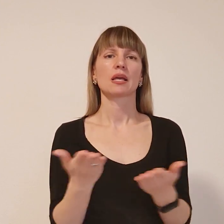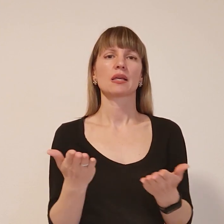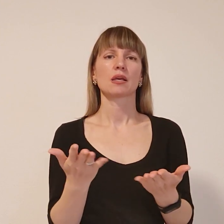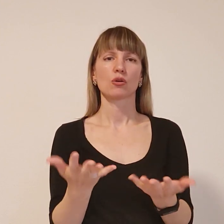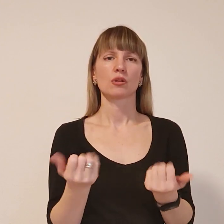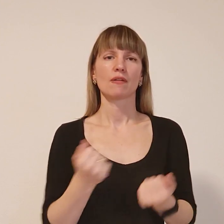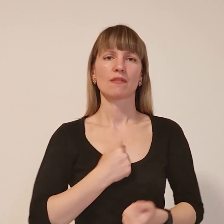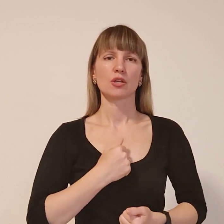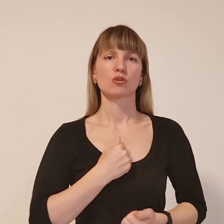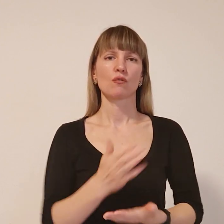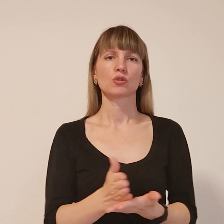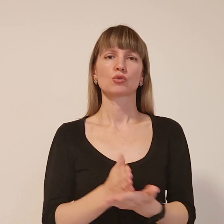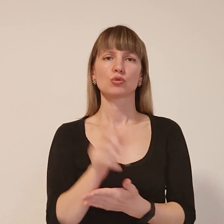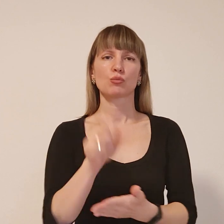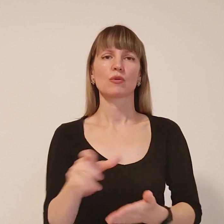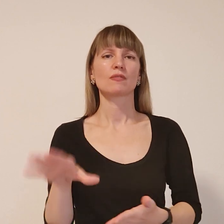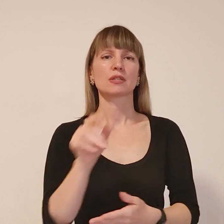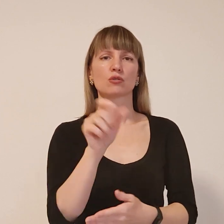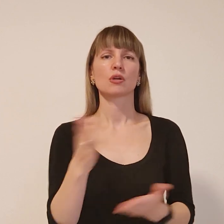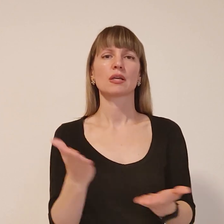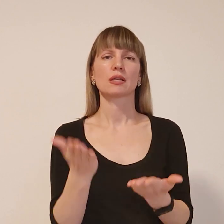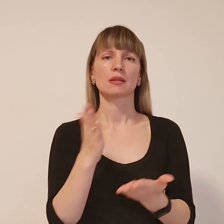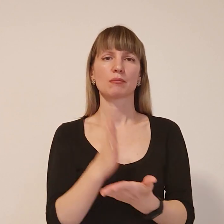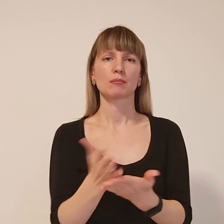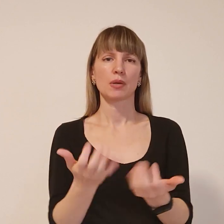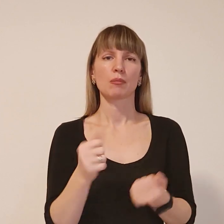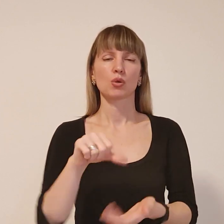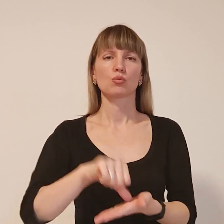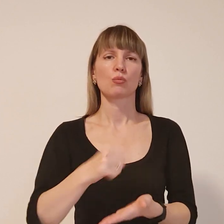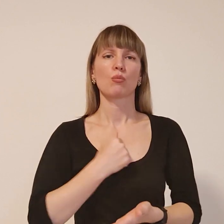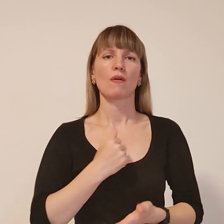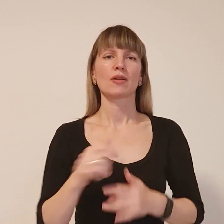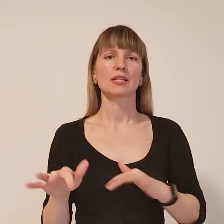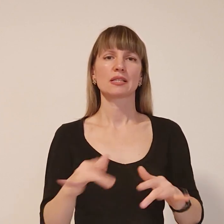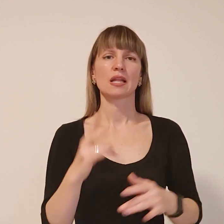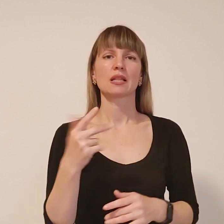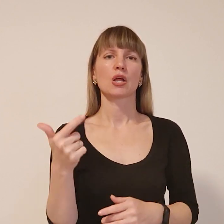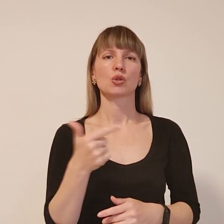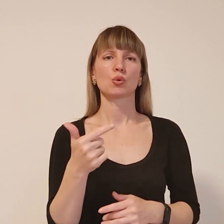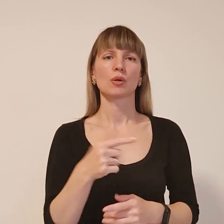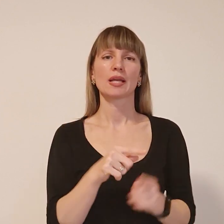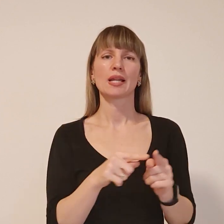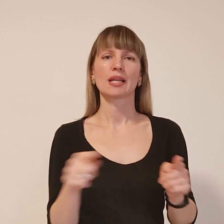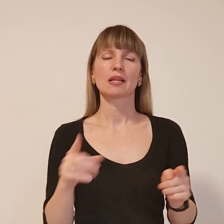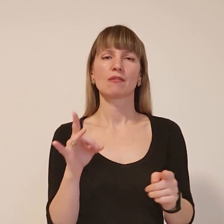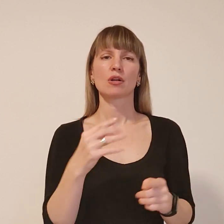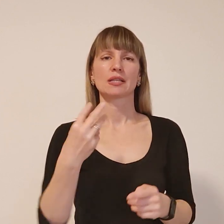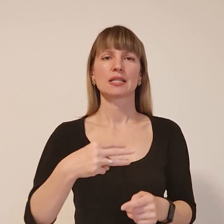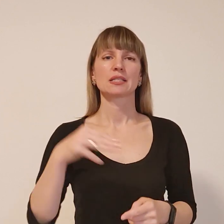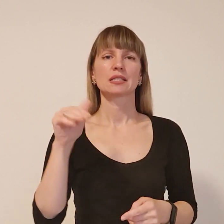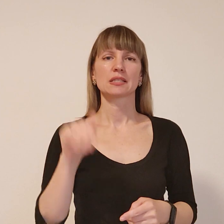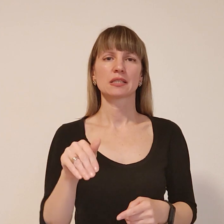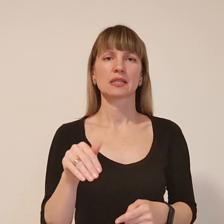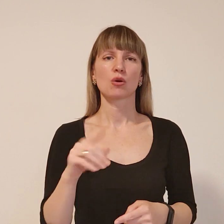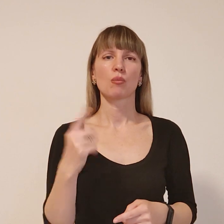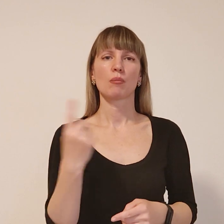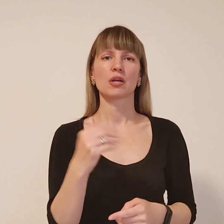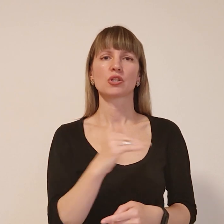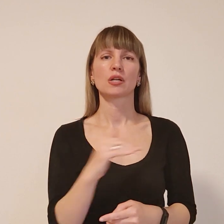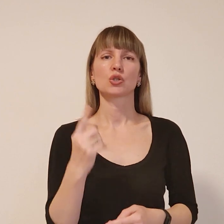військовослужбовці, всім особам, які приймають участь у бойових діях на другій лінії в розмірі 30 тисяч, а у першій лінії 100 тисяч.